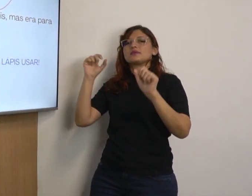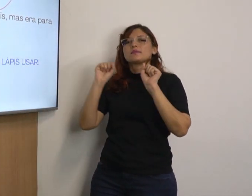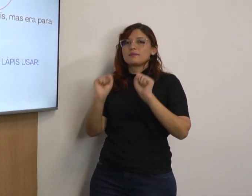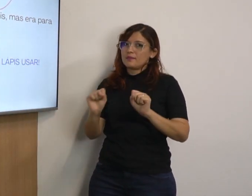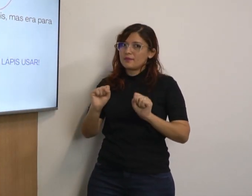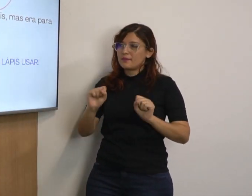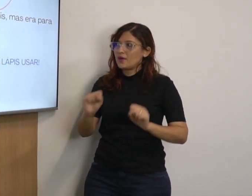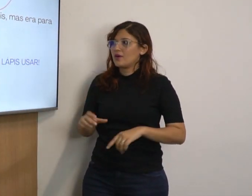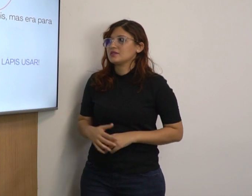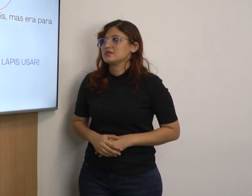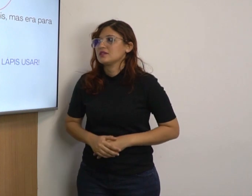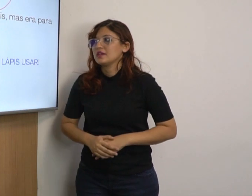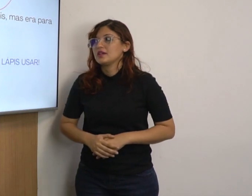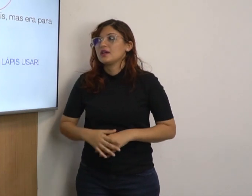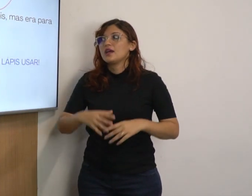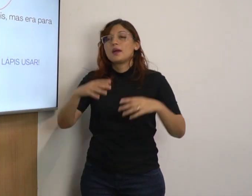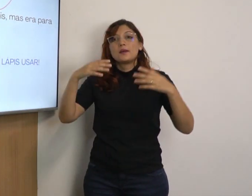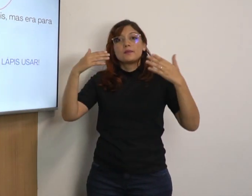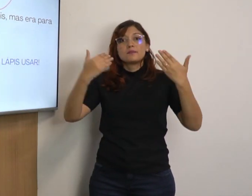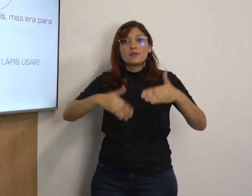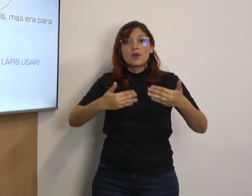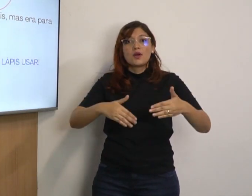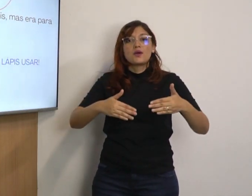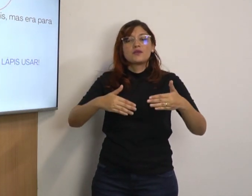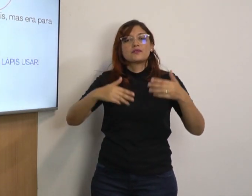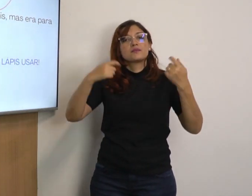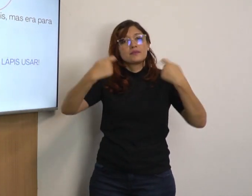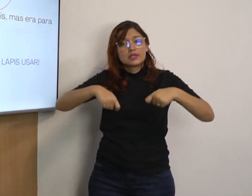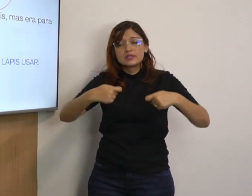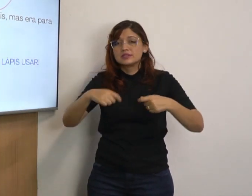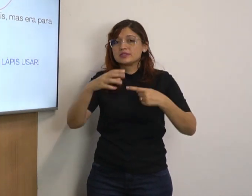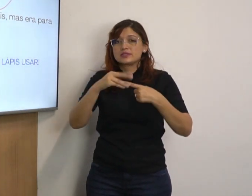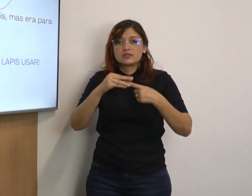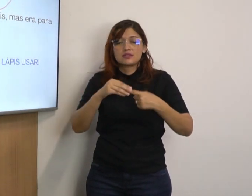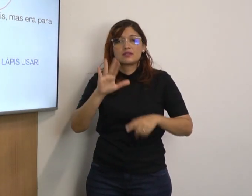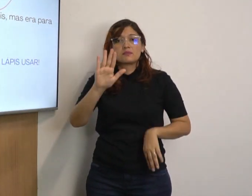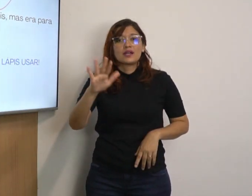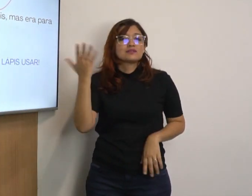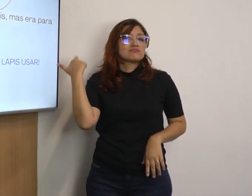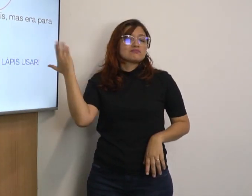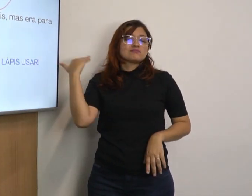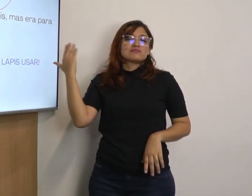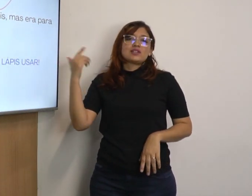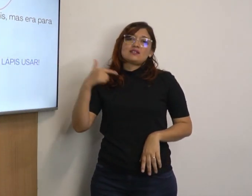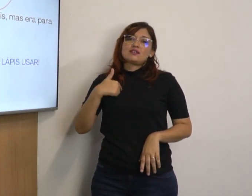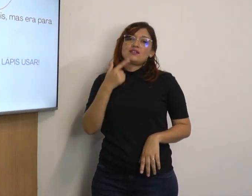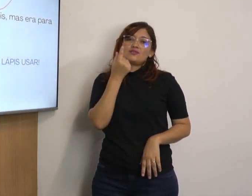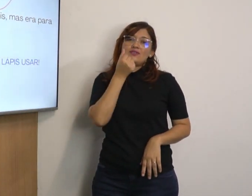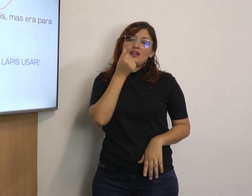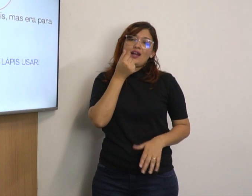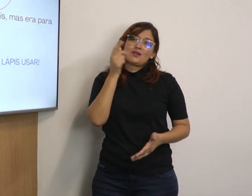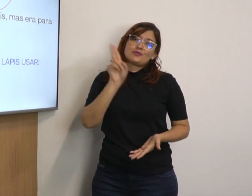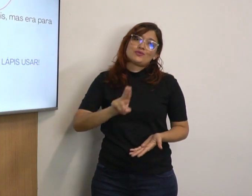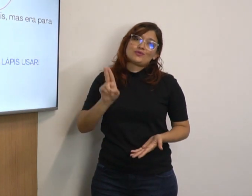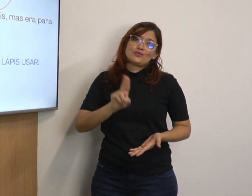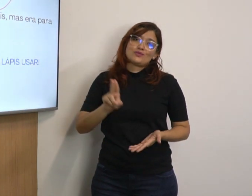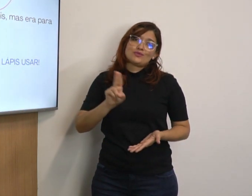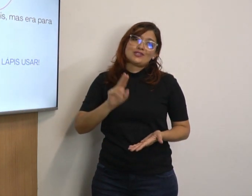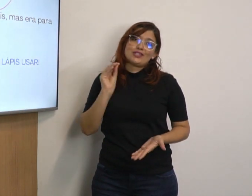posso usar o sinal de passado. Para marcar o tempo. Prova precisa caneta. Mas